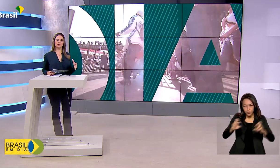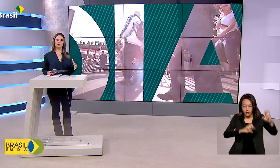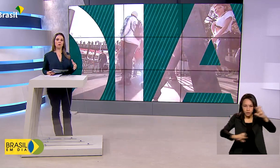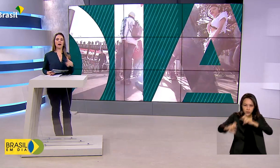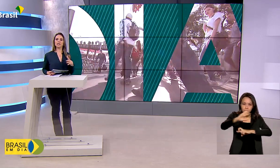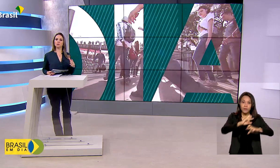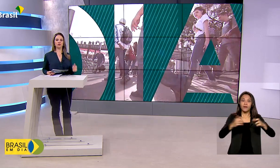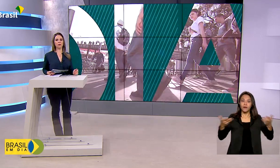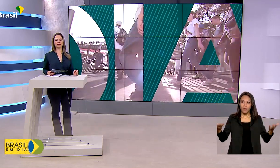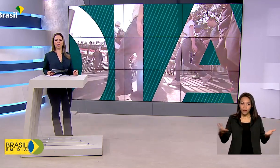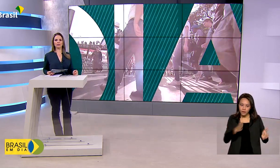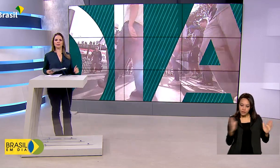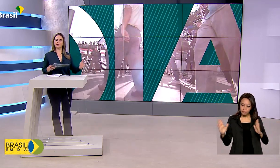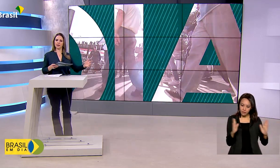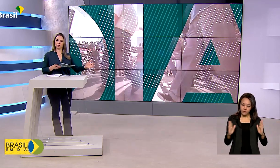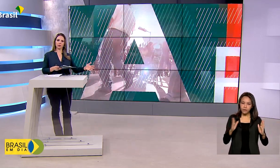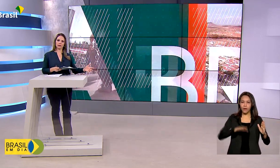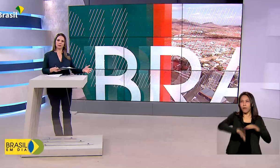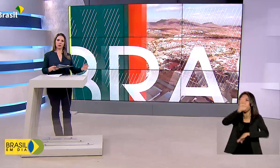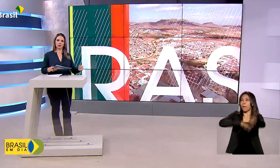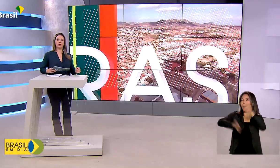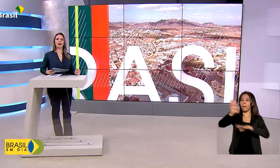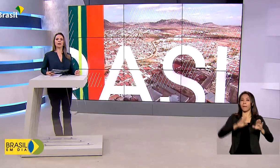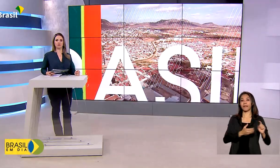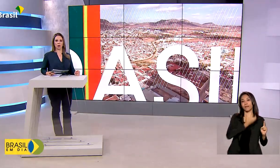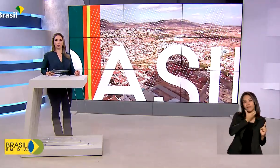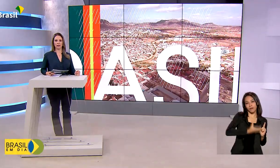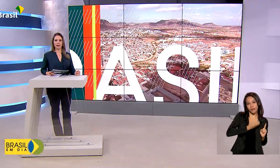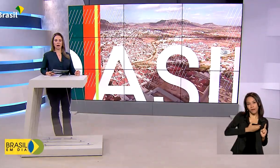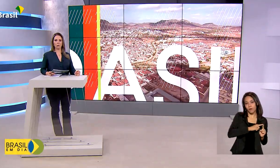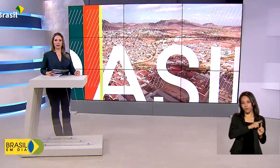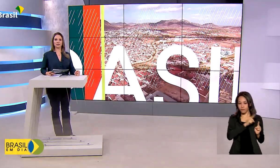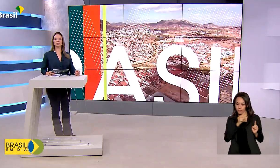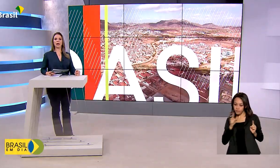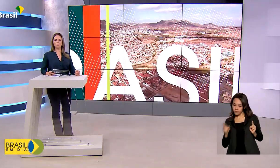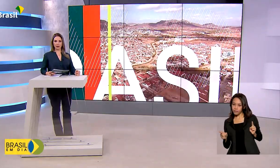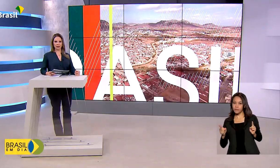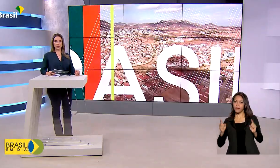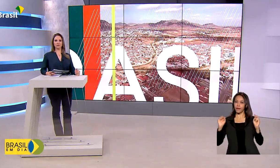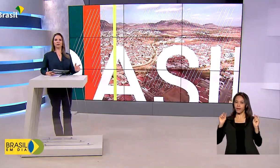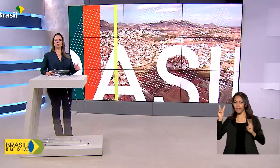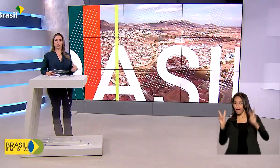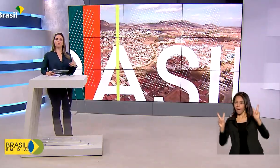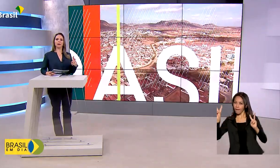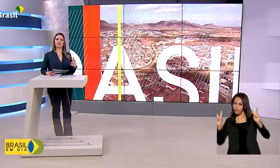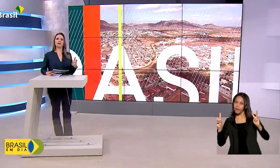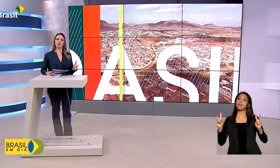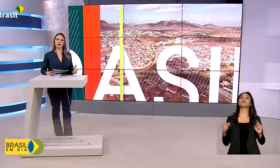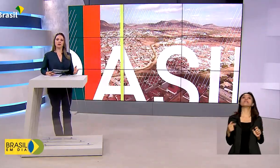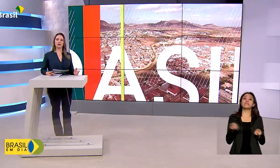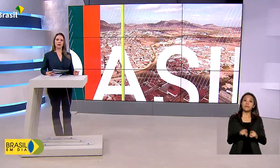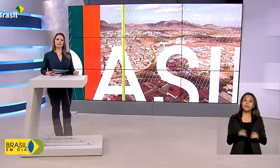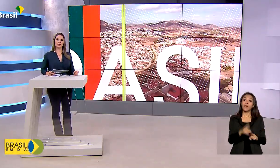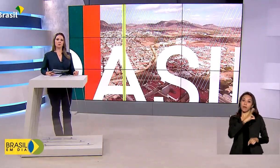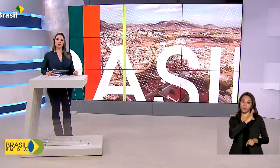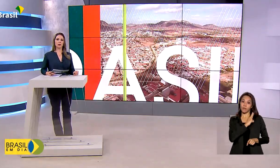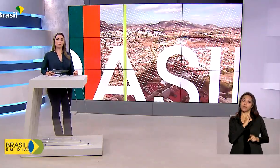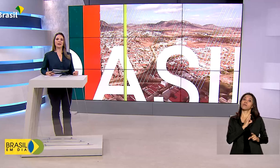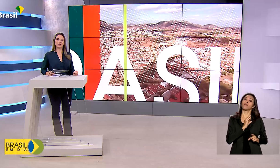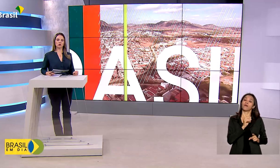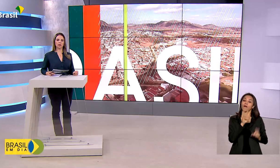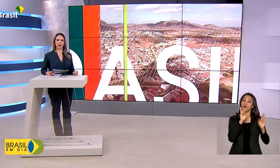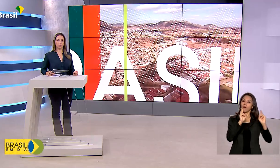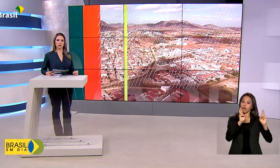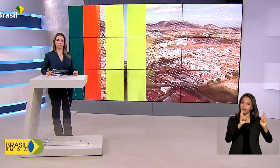estradas estão mais movimentadas, entre o Natal e o Carnaval. A Operação da APRF também passa agora a ser um